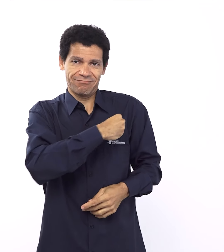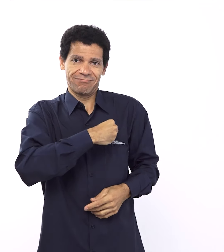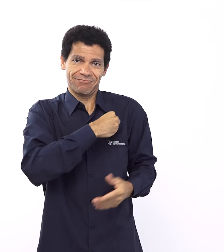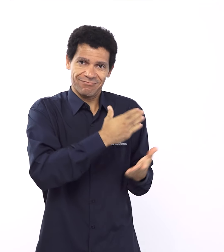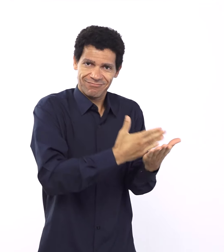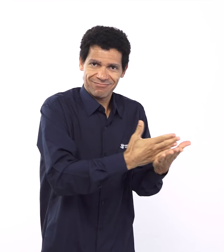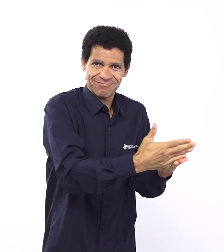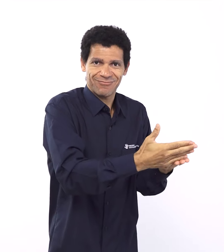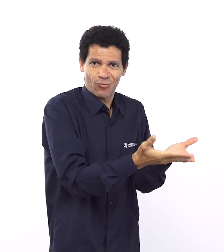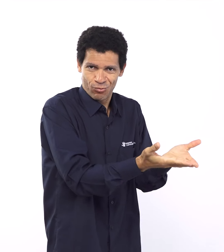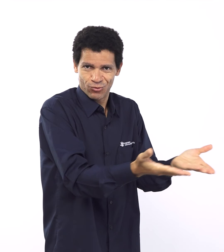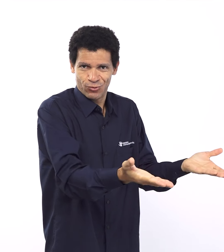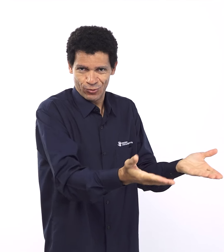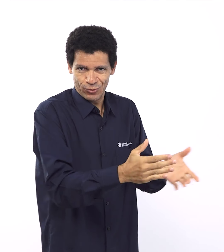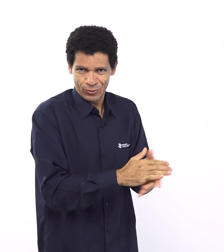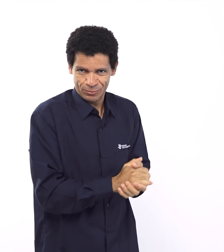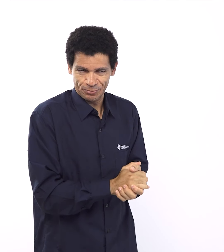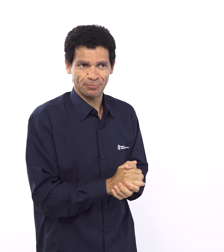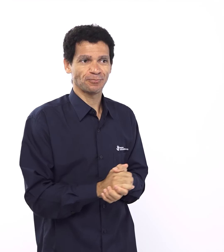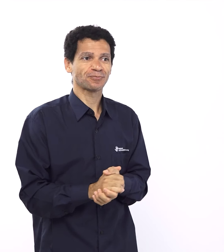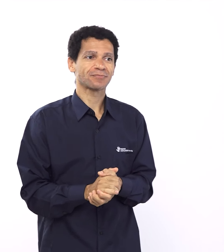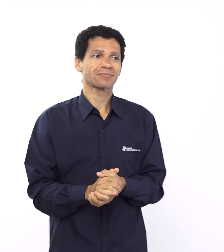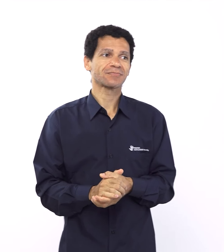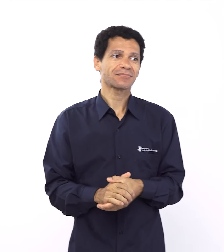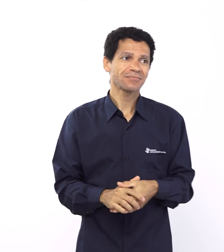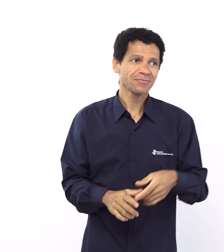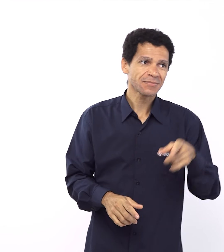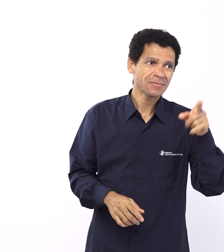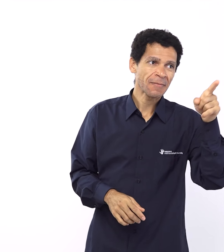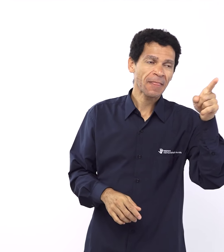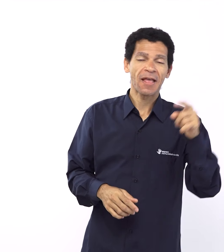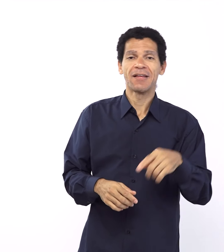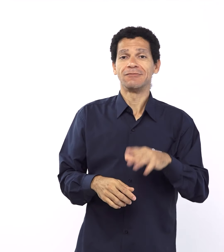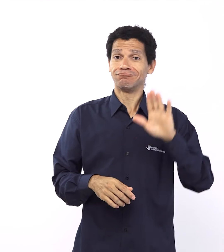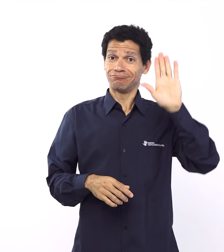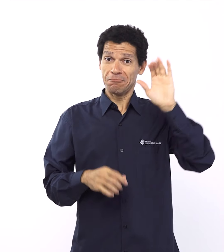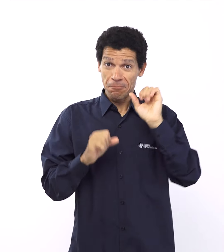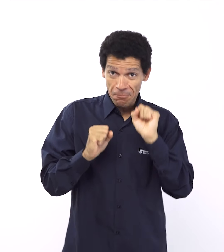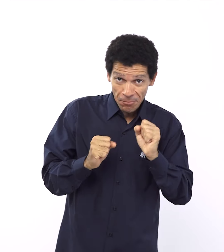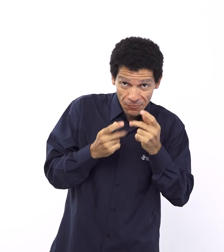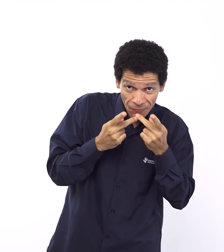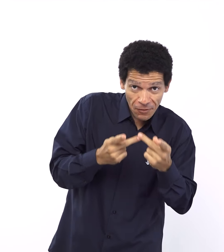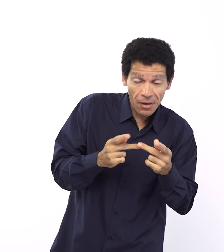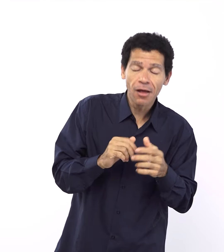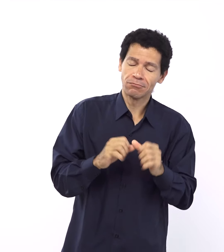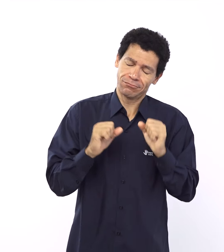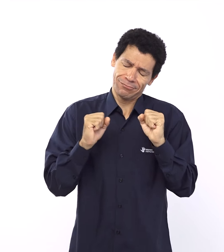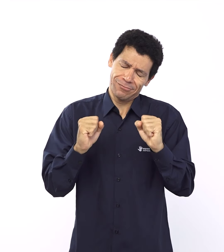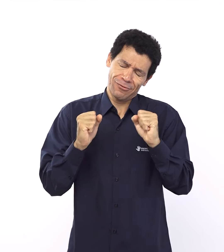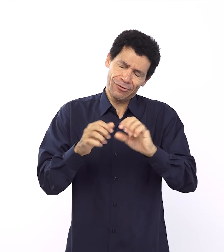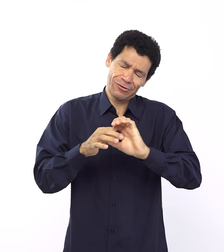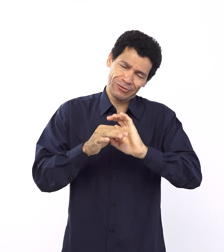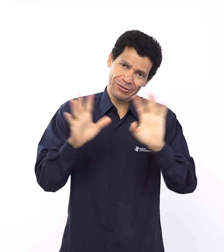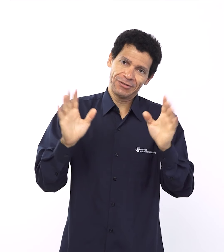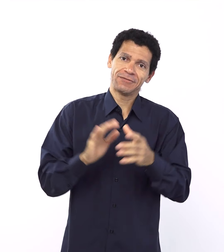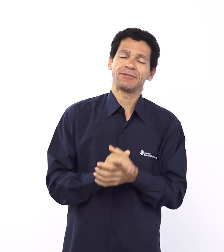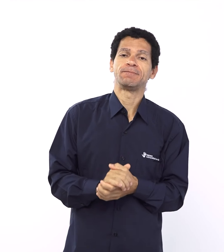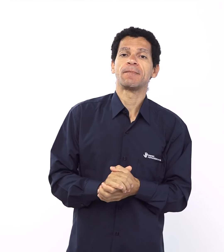Posso só fazer um comentário? À vontade, gente, à vontade. E é muito interessante, né? Esse elemento